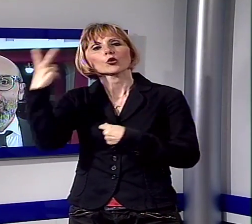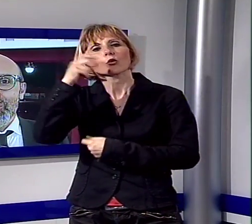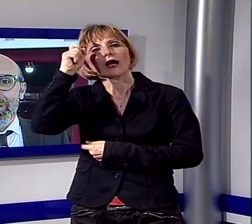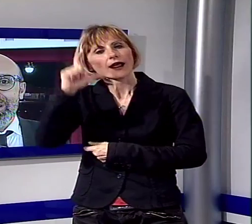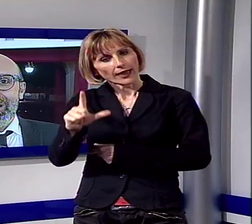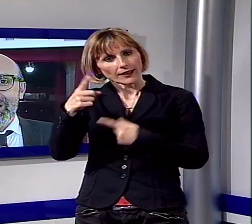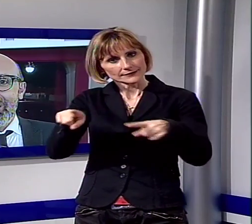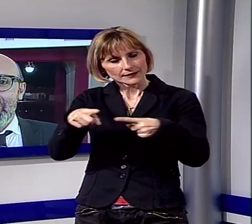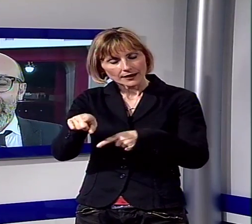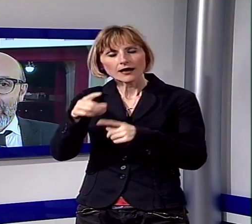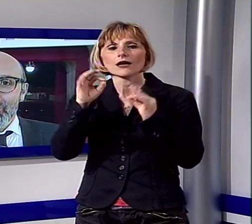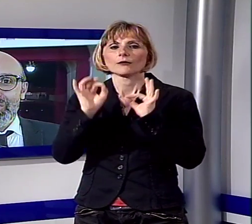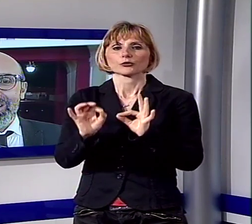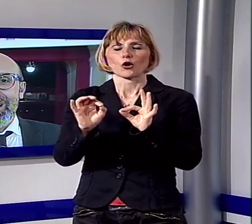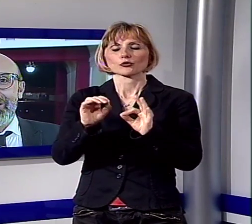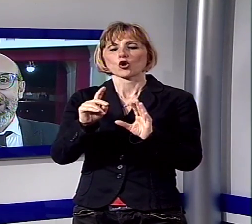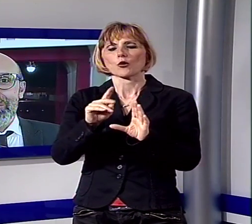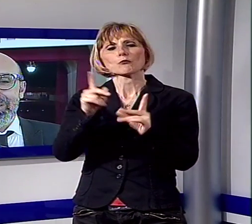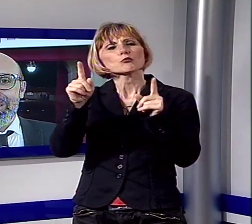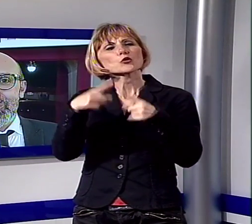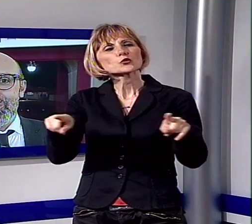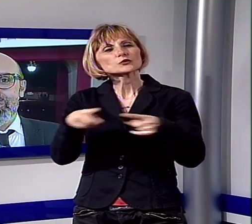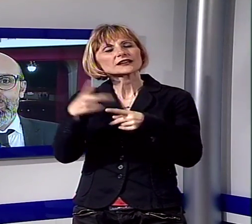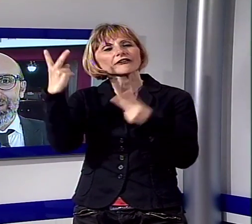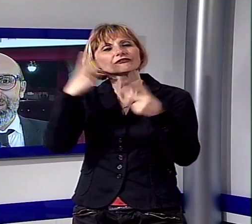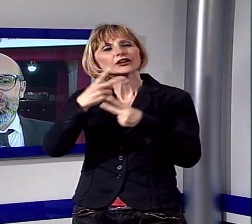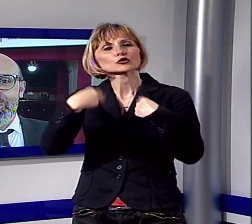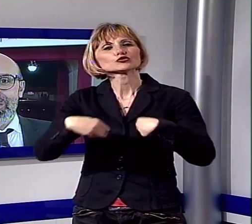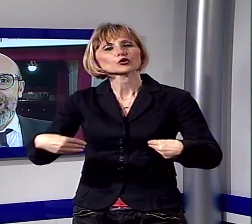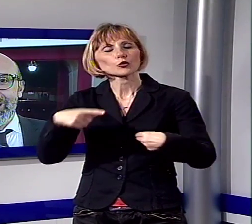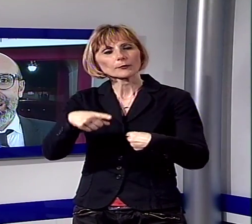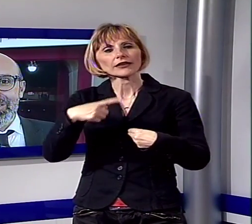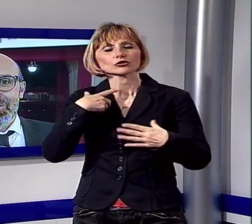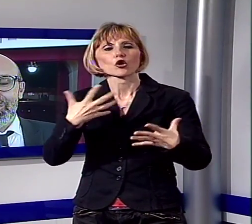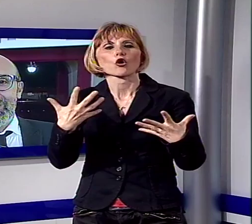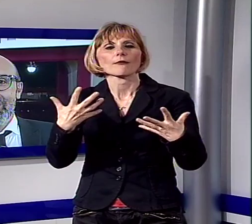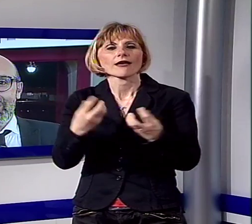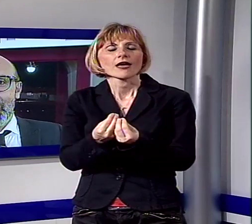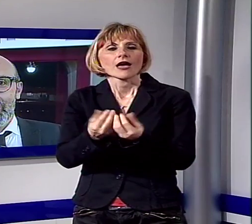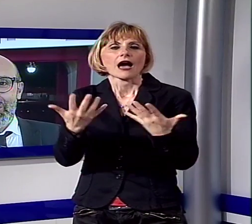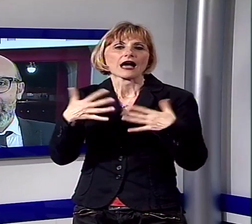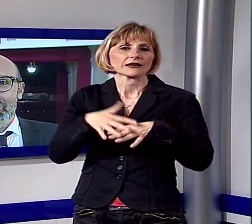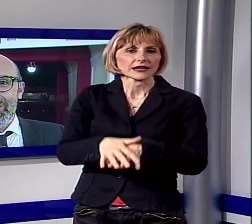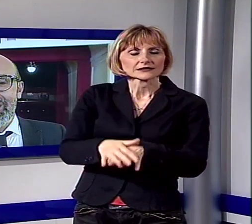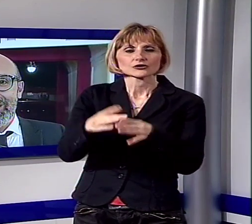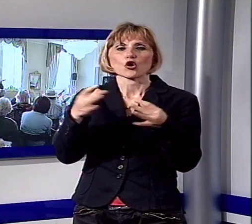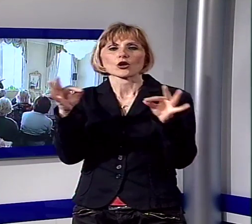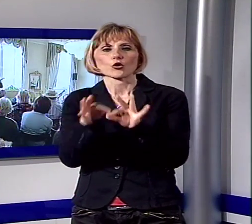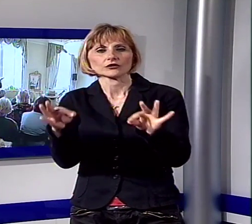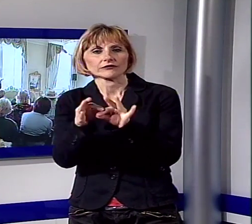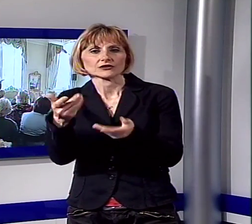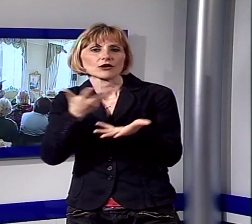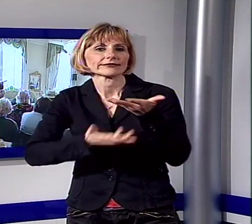in cui la musica è veramente uno strumento di aggregazione, di condivisione, di